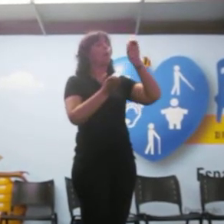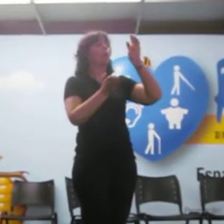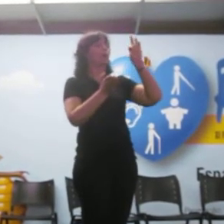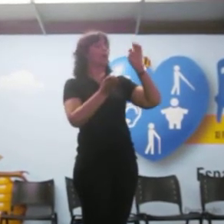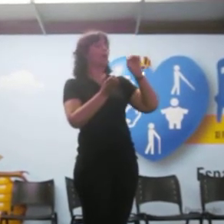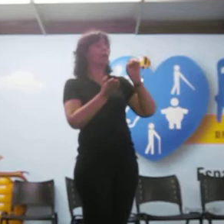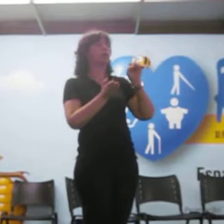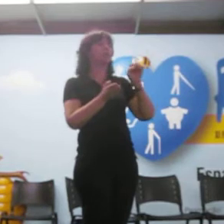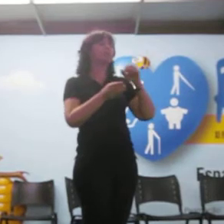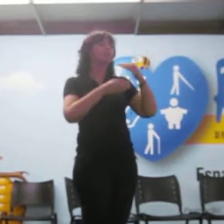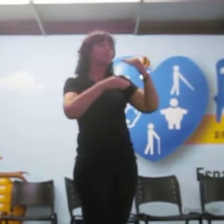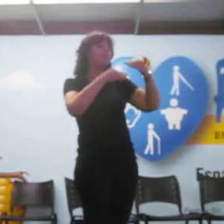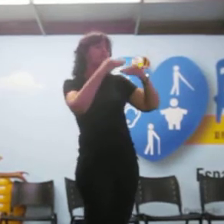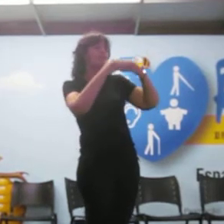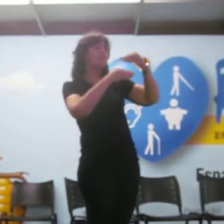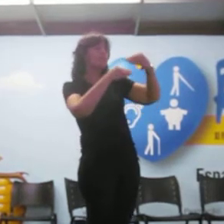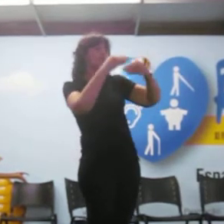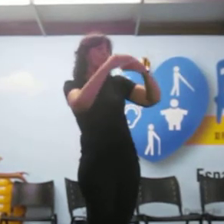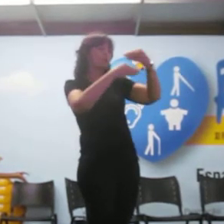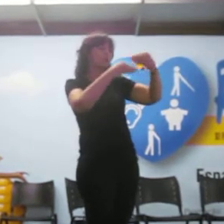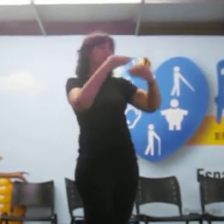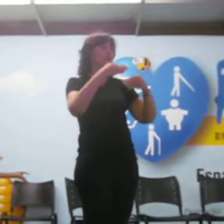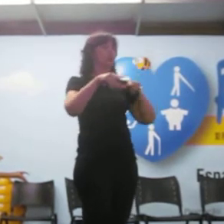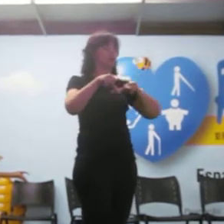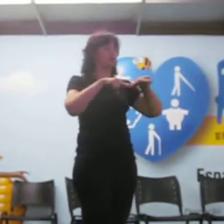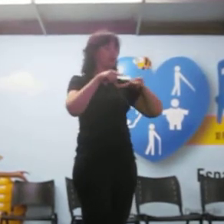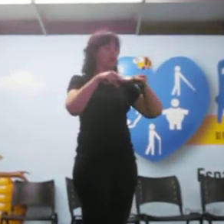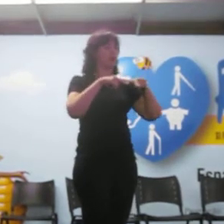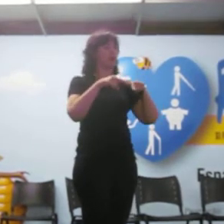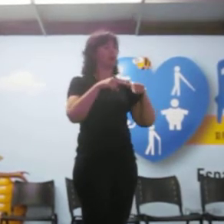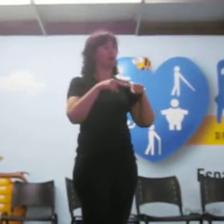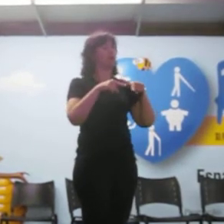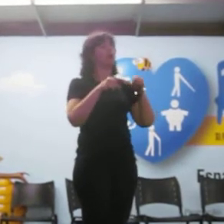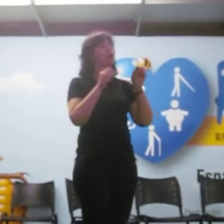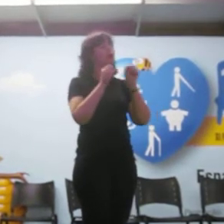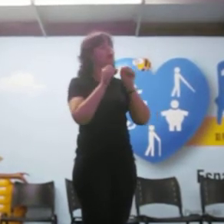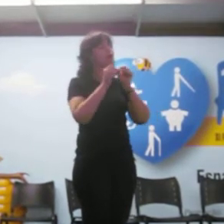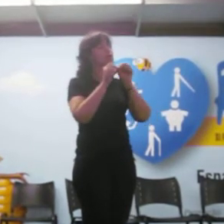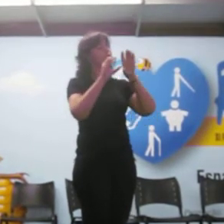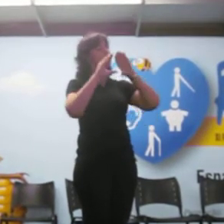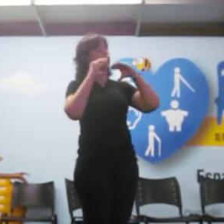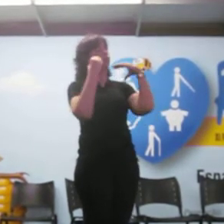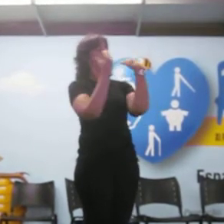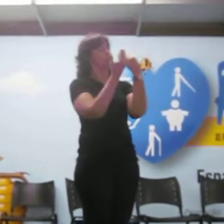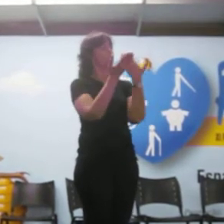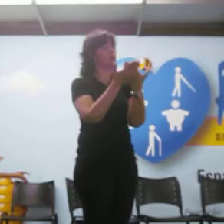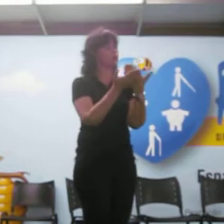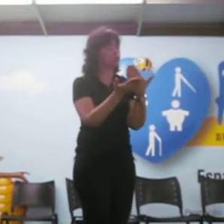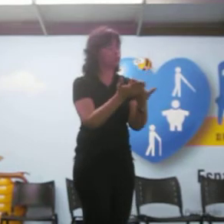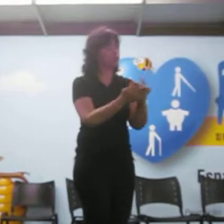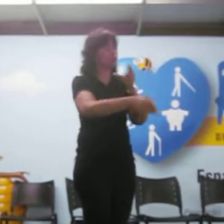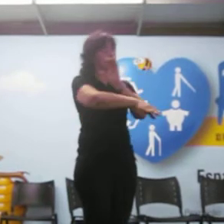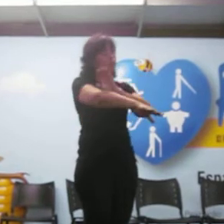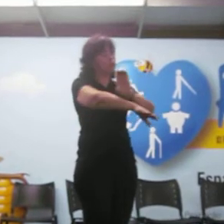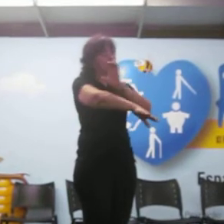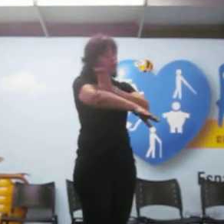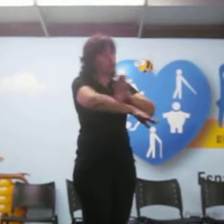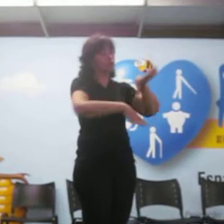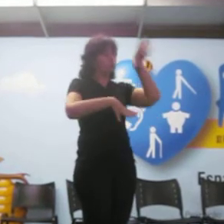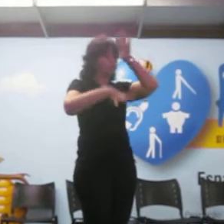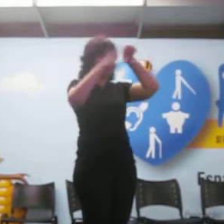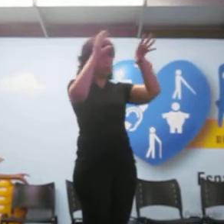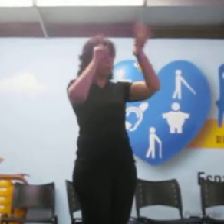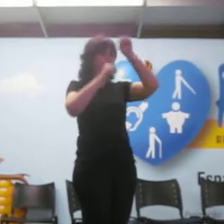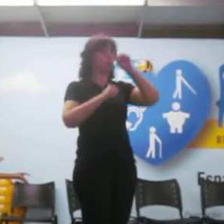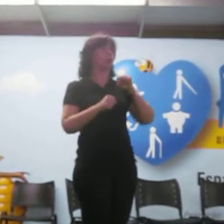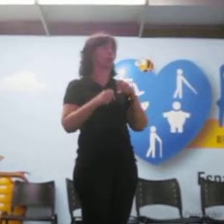todo, trabalhando, promovendo congressos, seminários, cursos de capacitação,